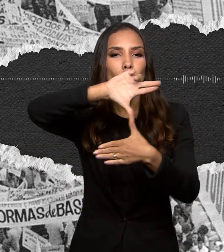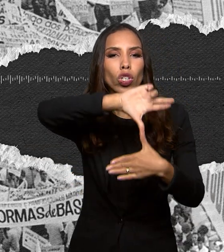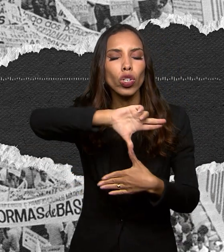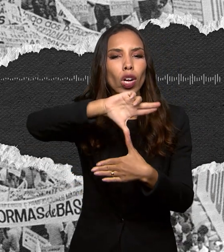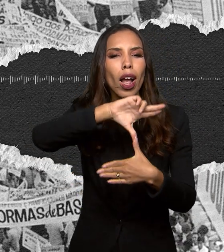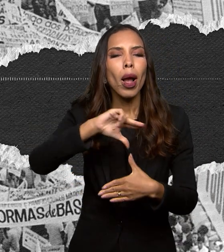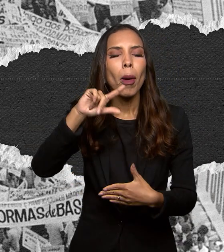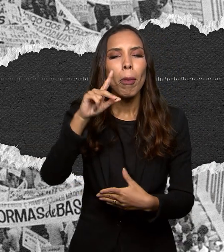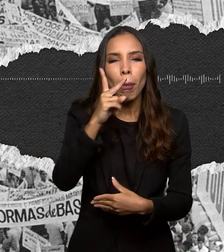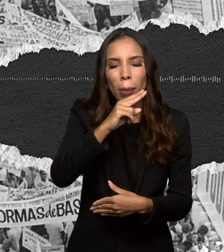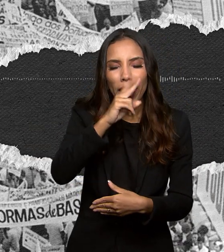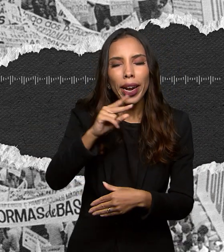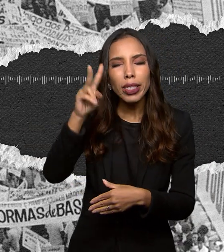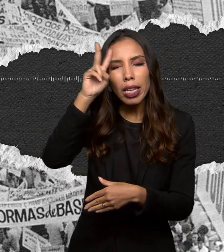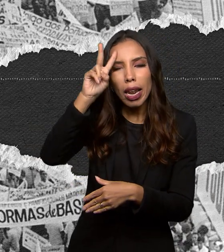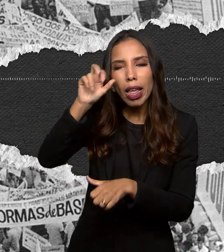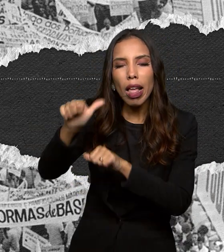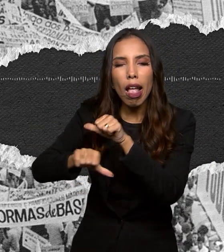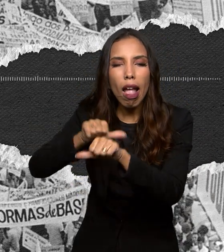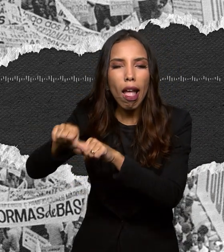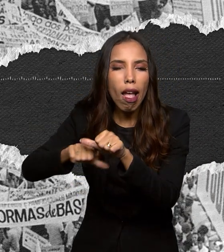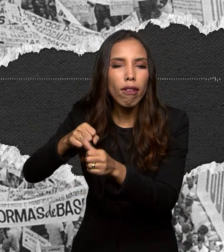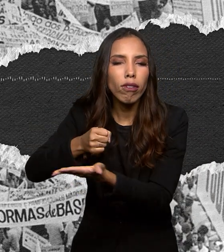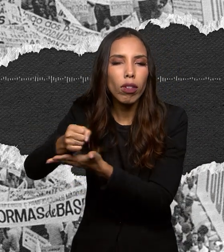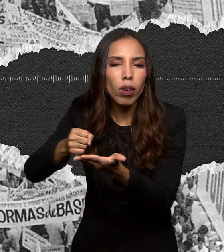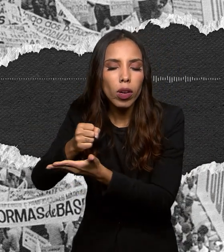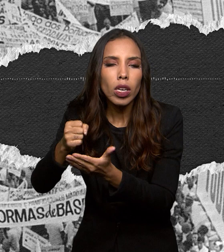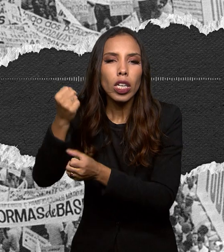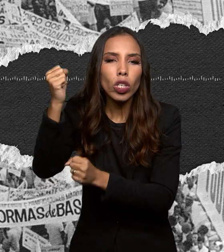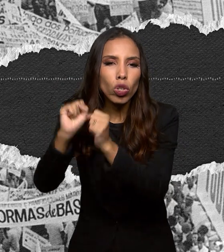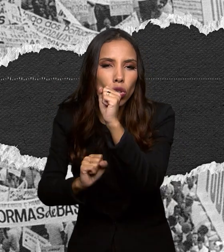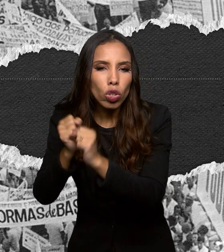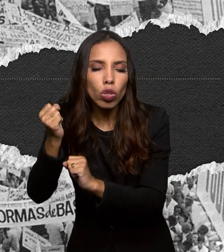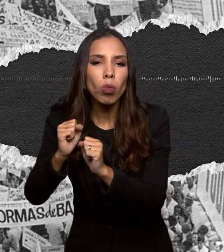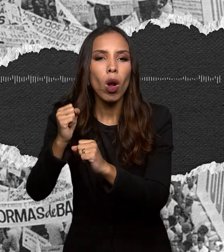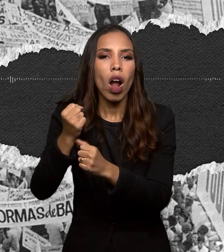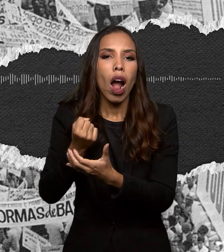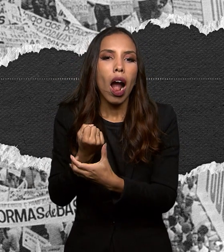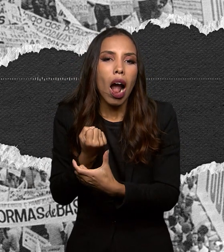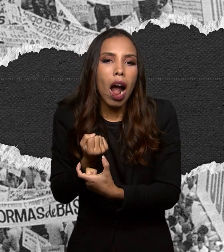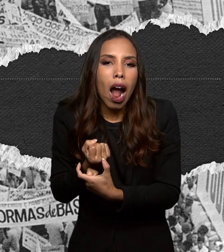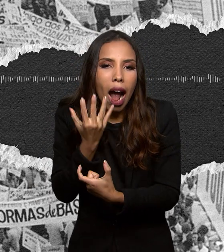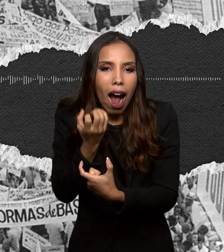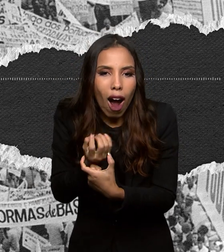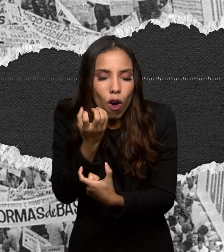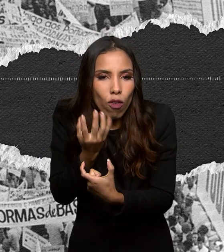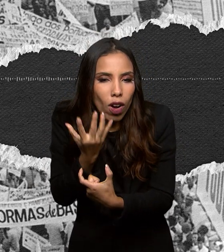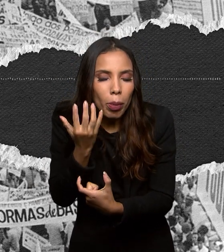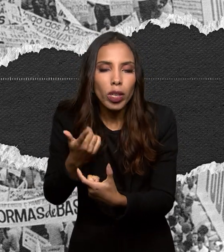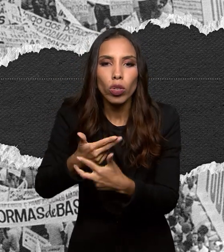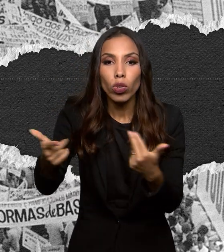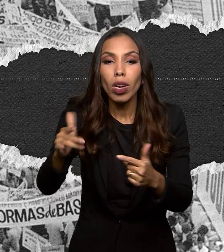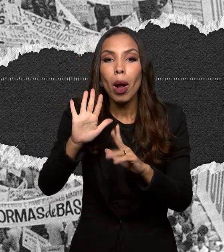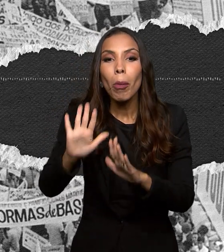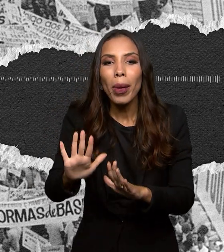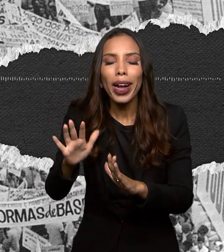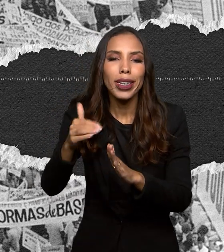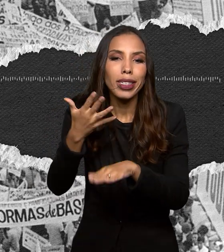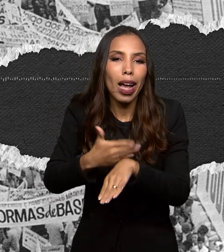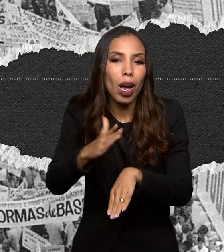reformas de base reforma agrária industrialização o fim do analfabetismo mas a prática era assistencialista. Distribuir alimentos